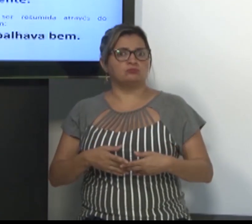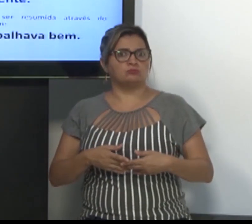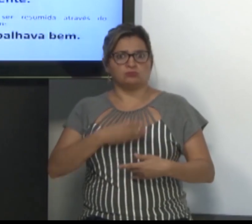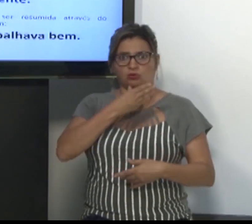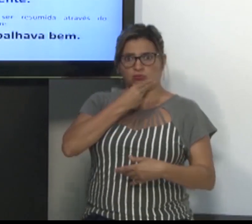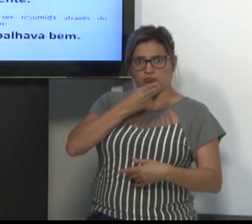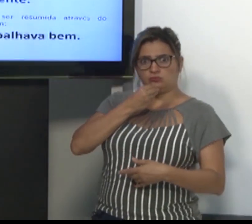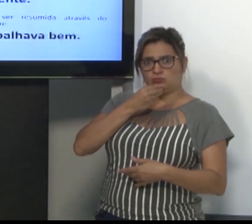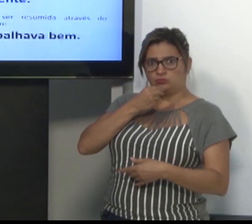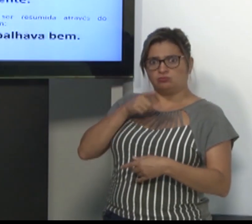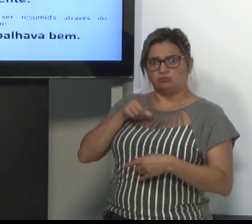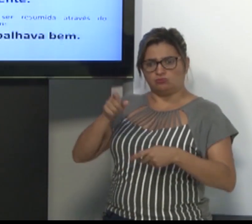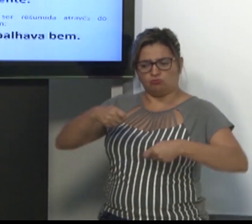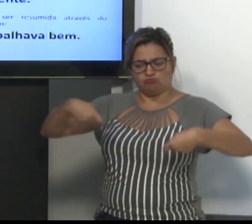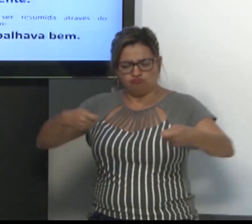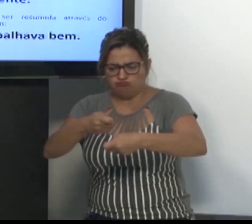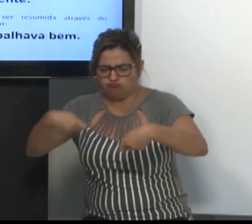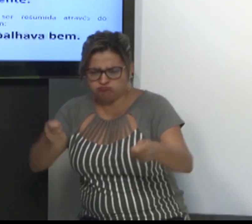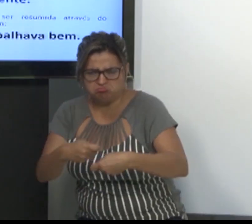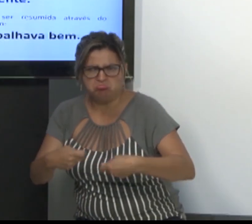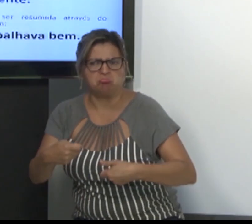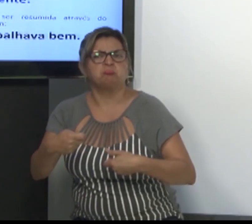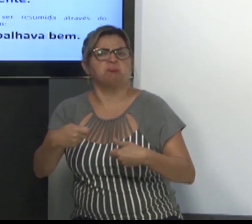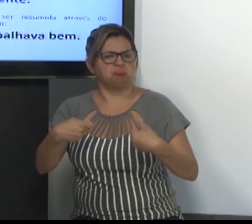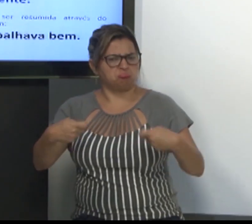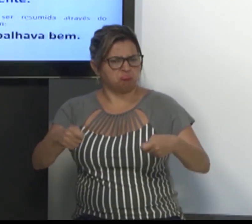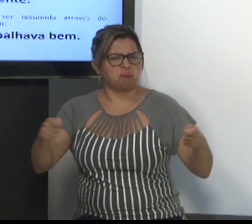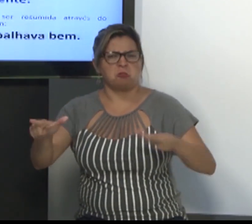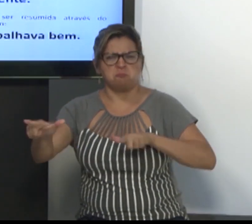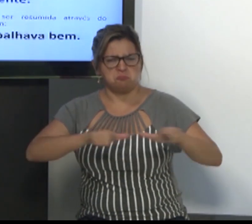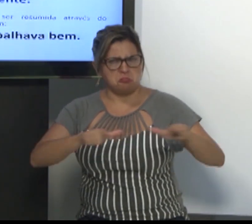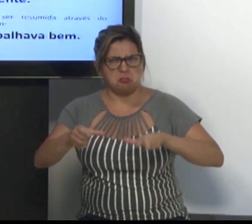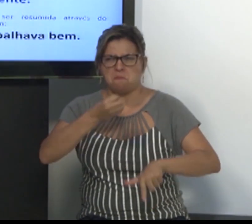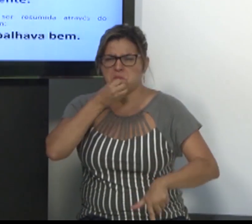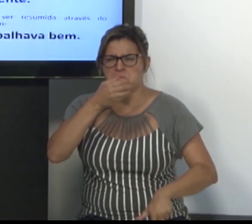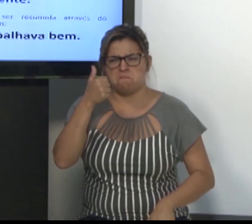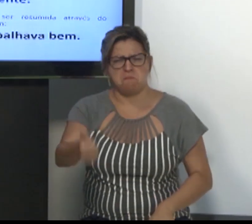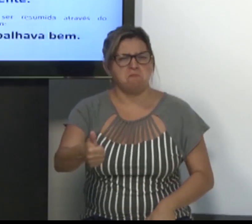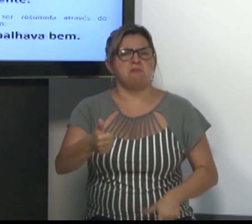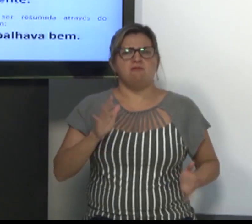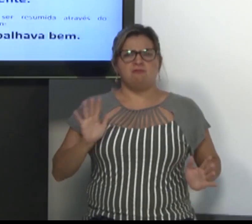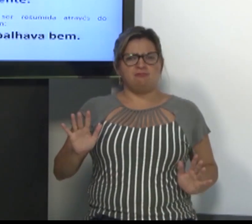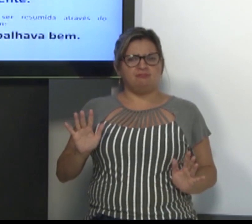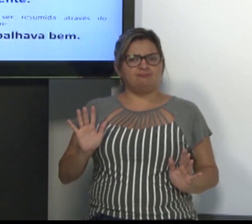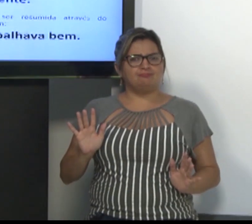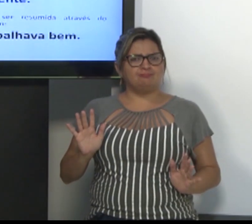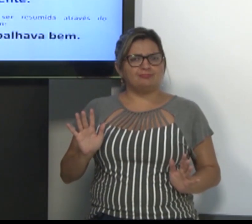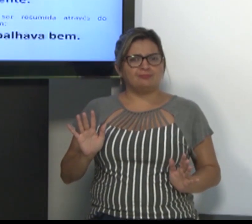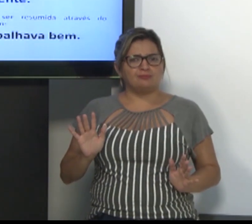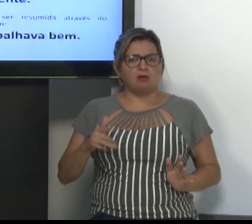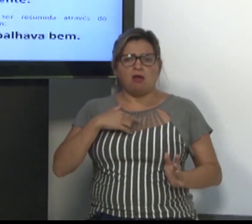O homem, o jardineiro, ele trabalhava muito bem. Conseguiu, com a informação